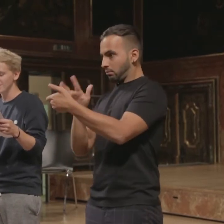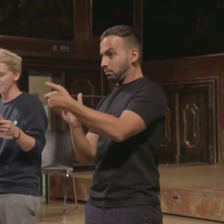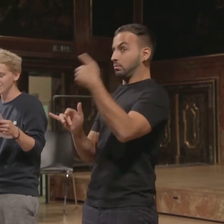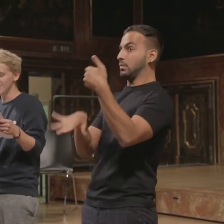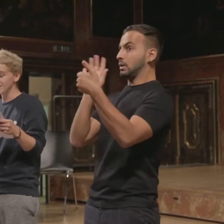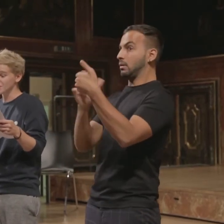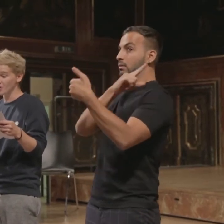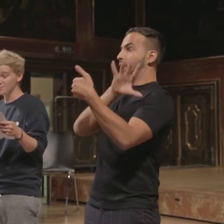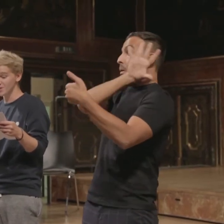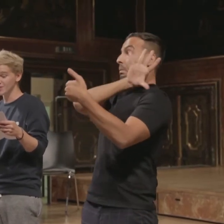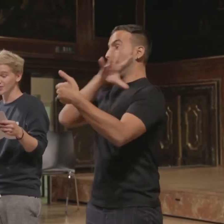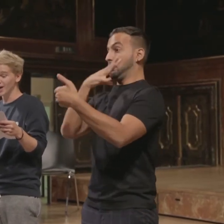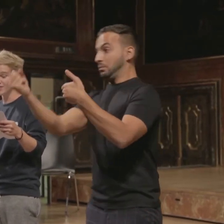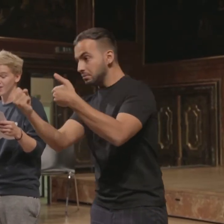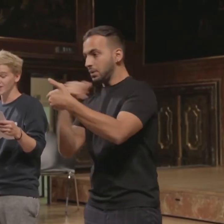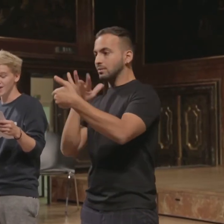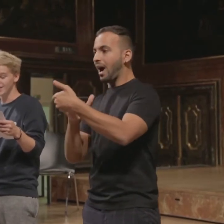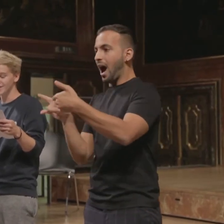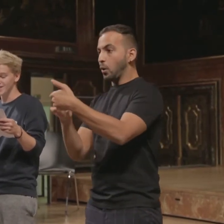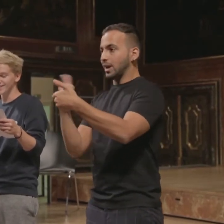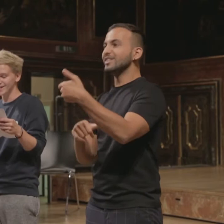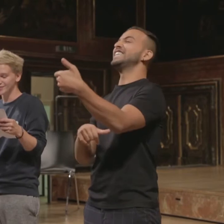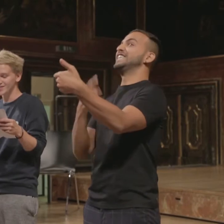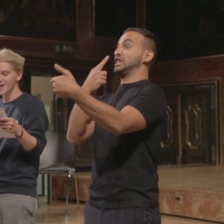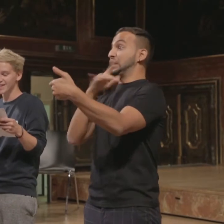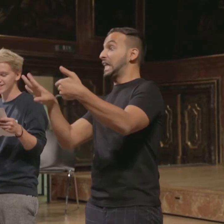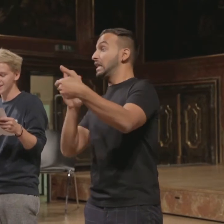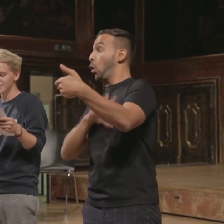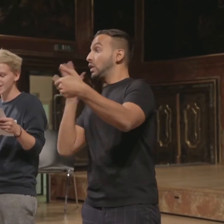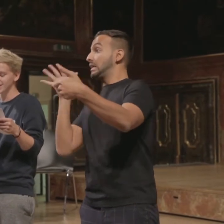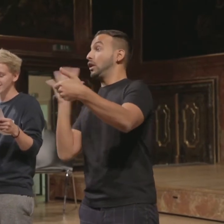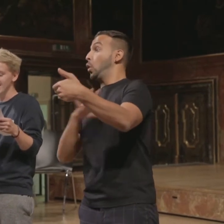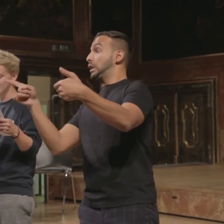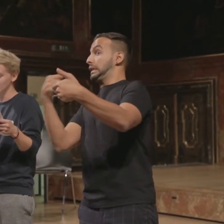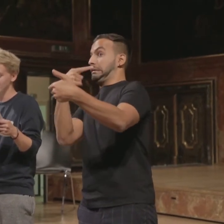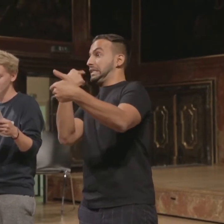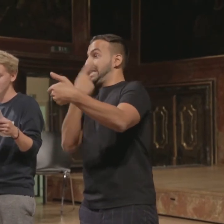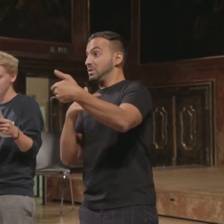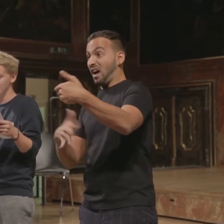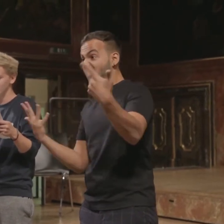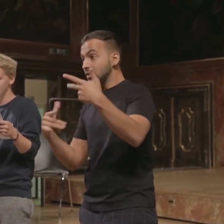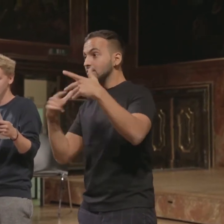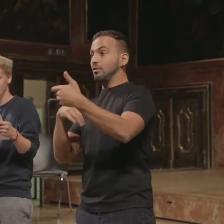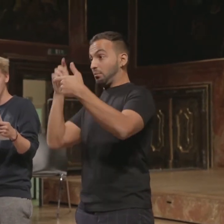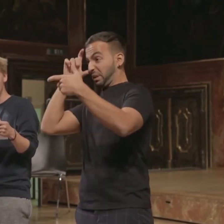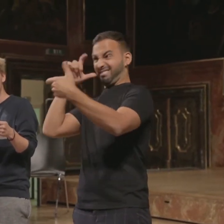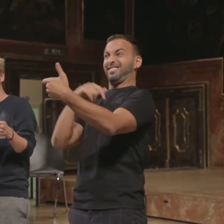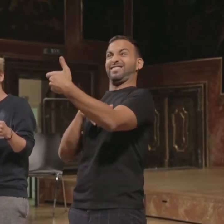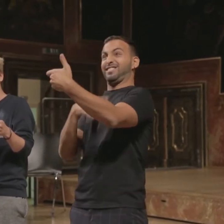Selfie, mit erstauntem Blick und dritte Zähne-Duckface hatte Hilde durch ihre dicken Aschenbrecher-Brillen berichtet. Im Hintergrund